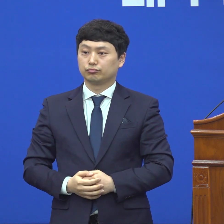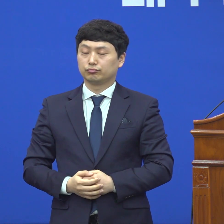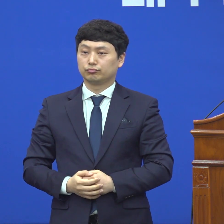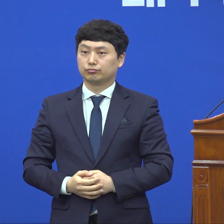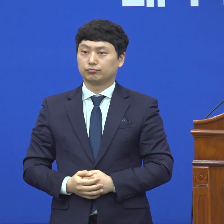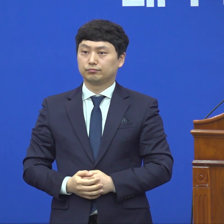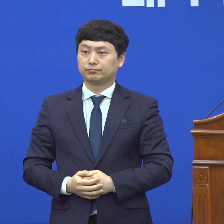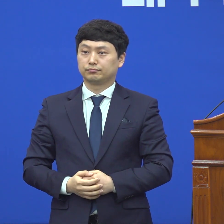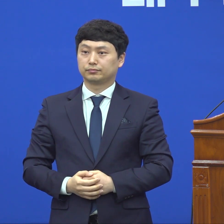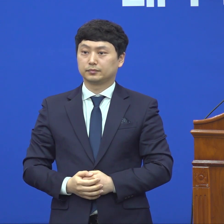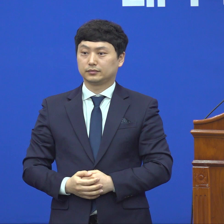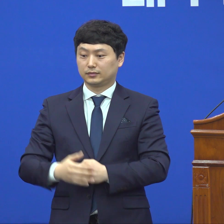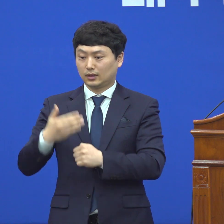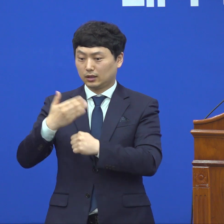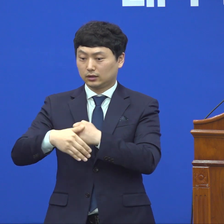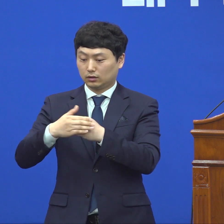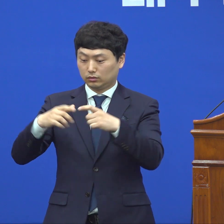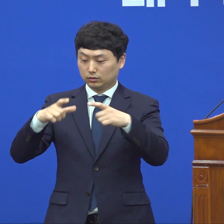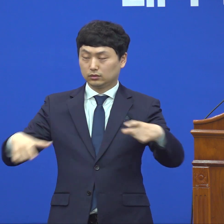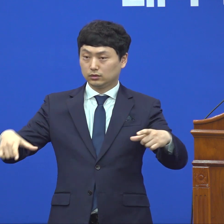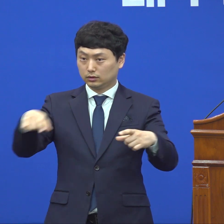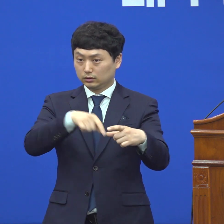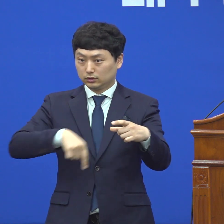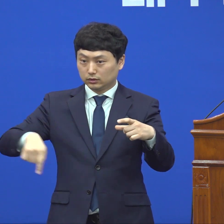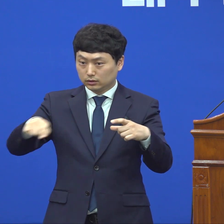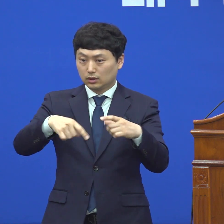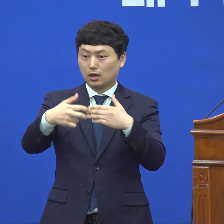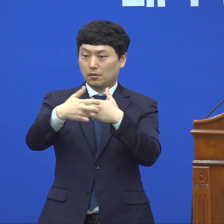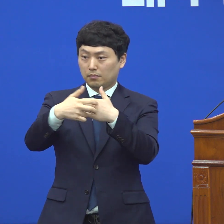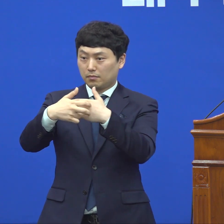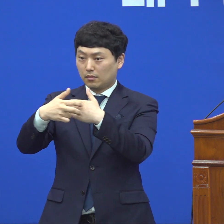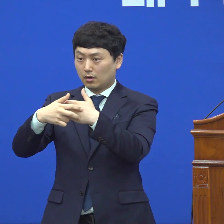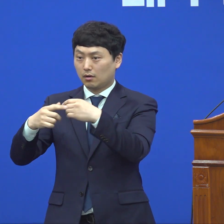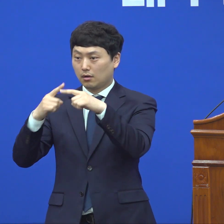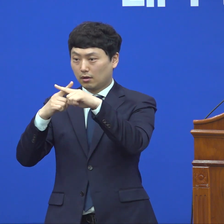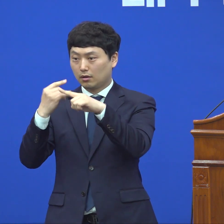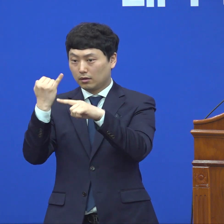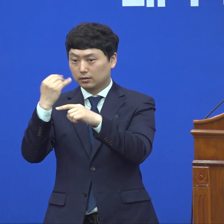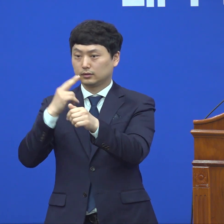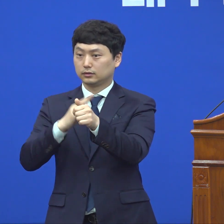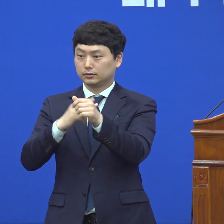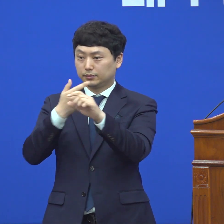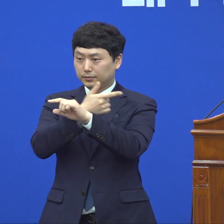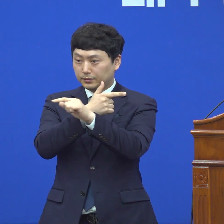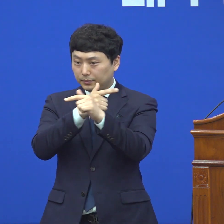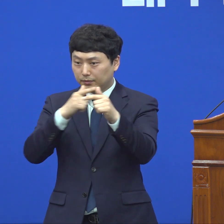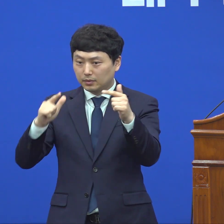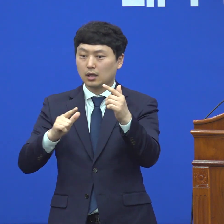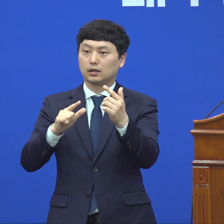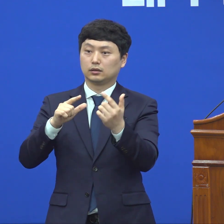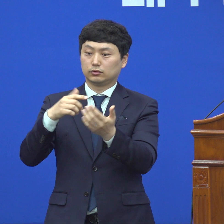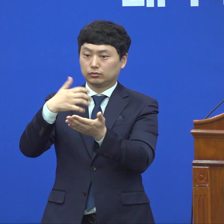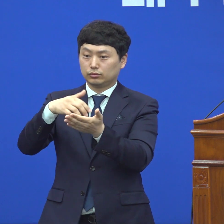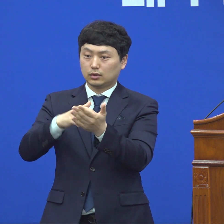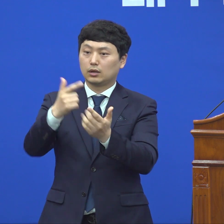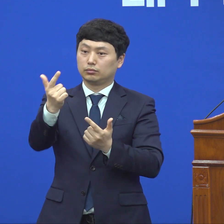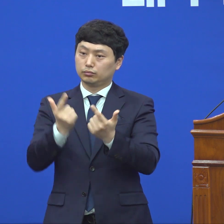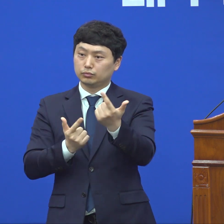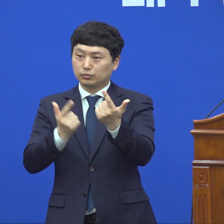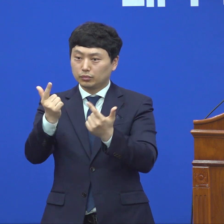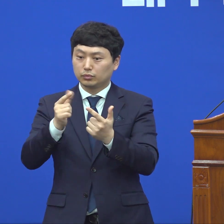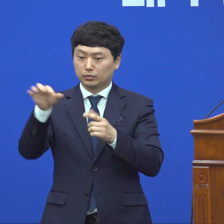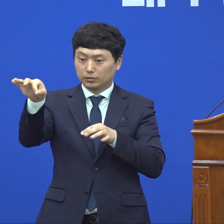의료인력을 잘 조절해서 지금 병상의 의료를 인력의 배치를 다시 하면서